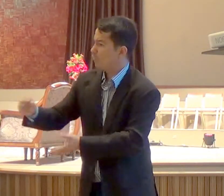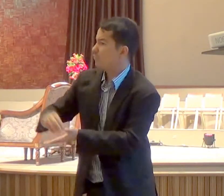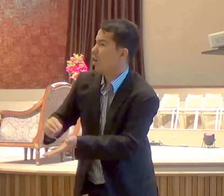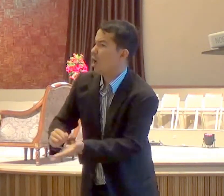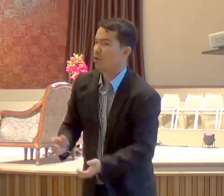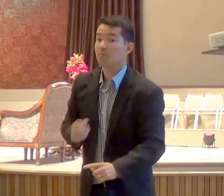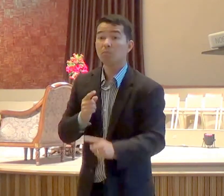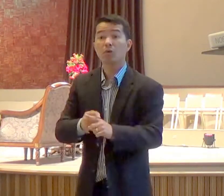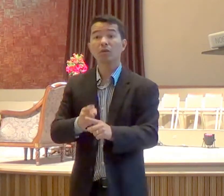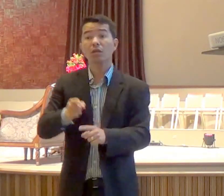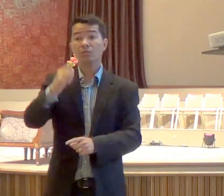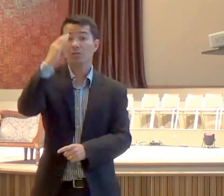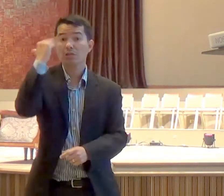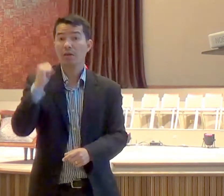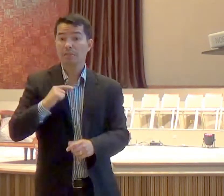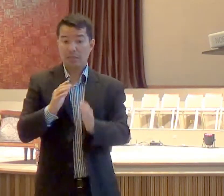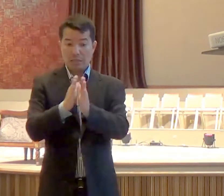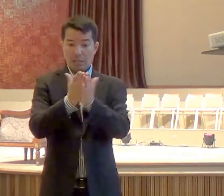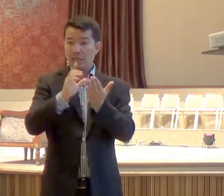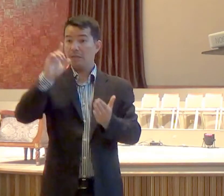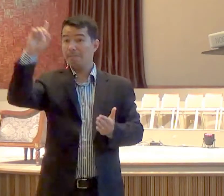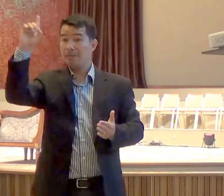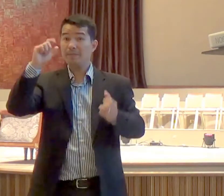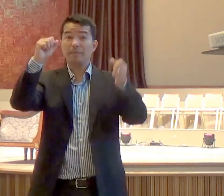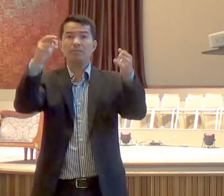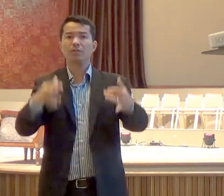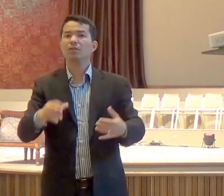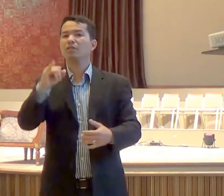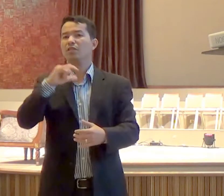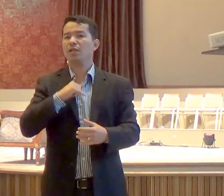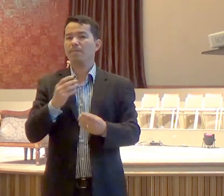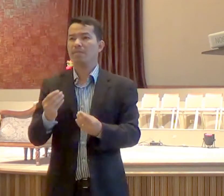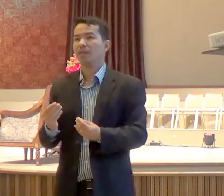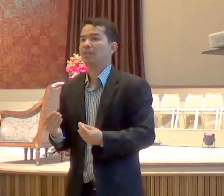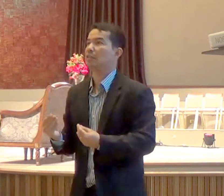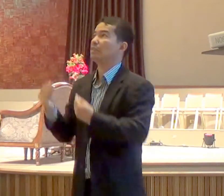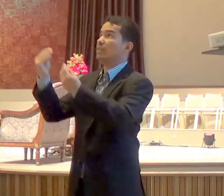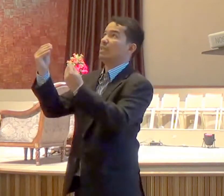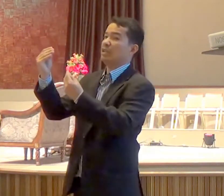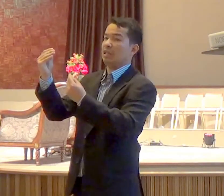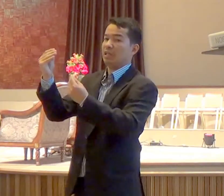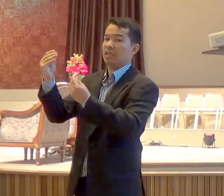não pode, ser usado, pelo povo de Deus, pastor, ele disse, ignorância, me chama, do que você quiser,